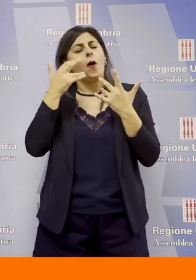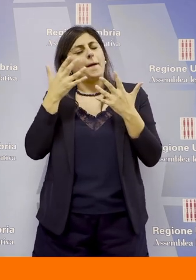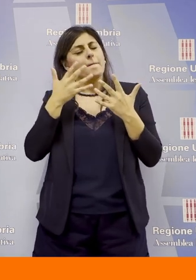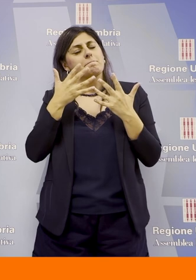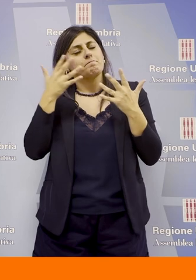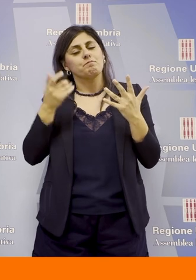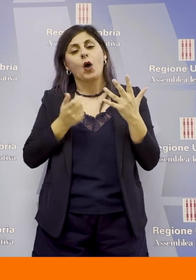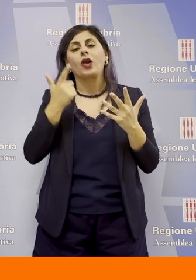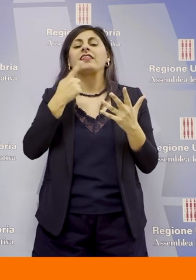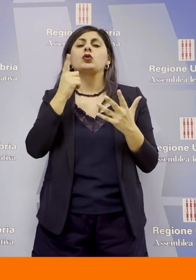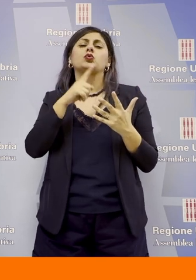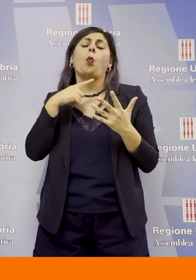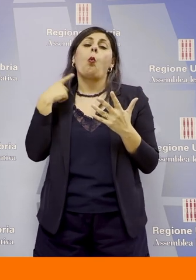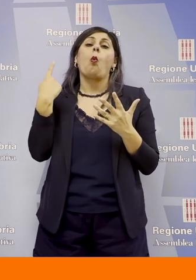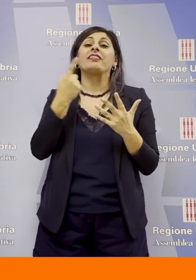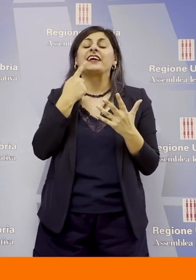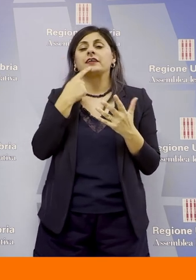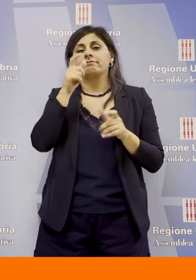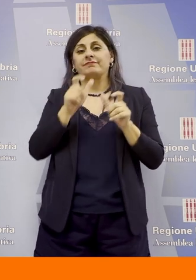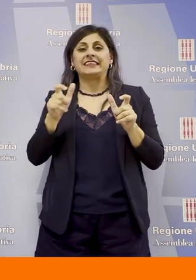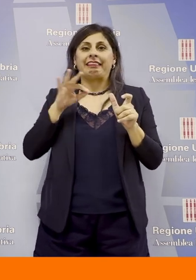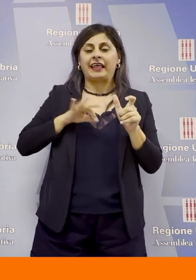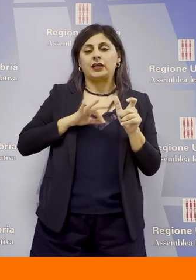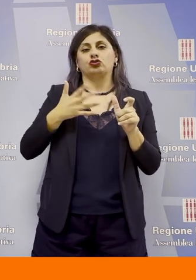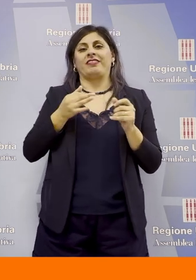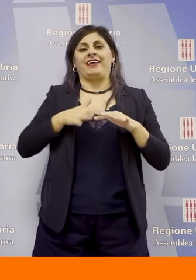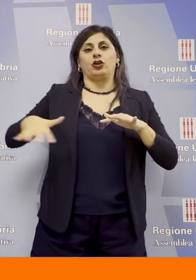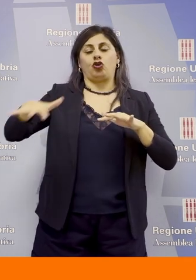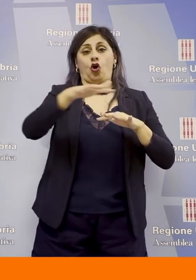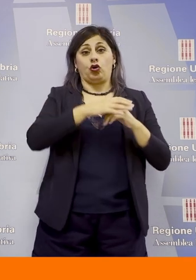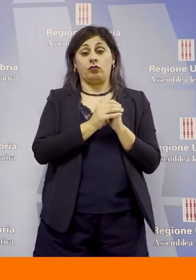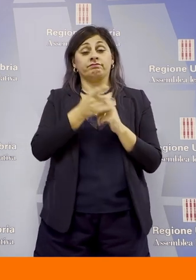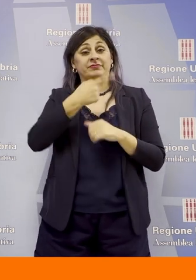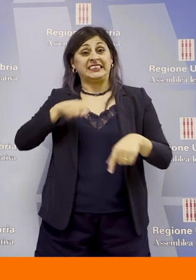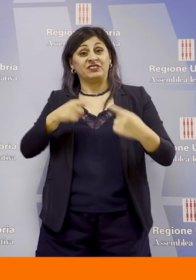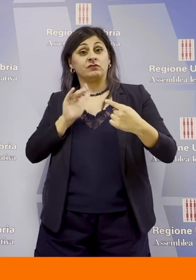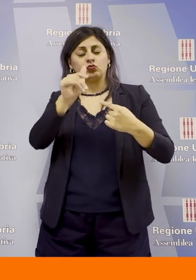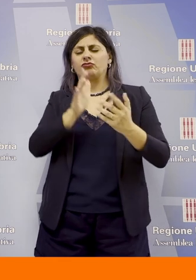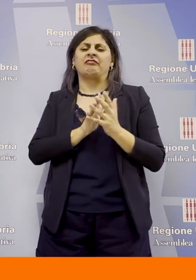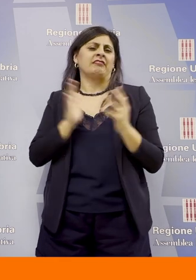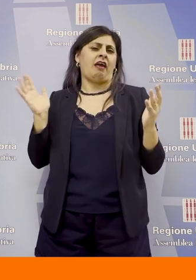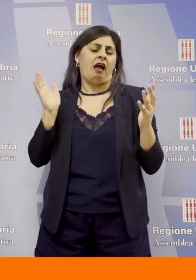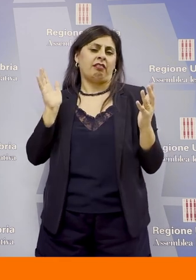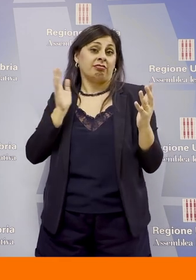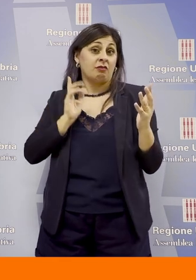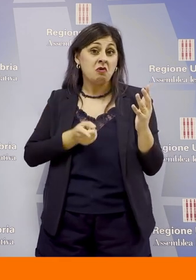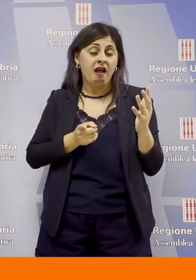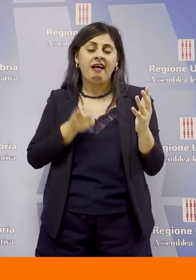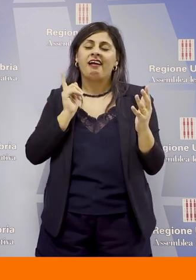parte di tutti i stakeholder del territorio. Abbiamo di fronte una grande sfida che è quella di consolidare sempre